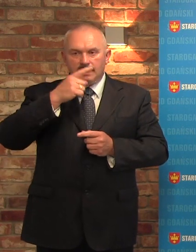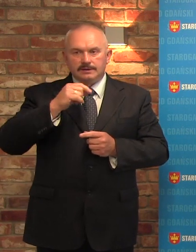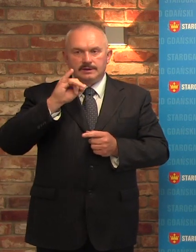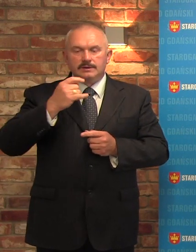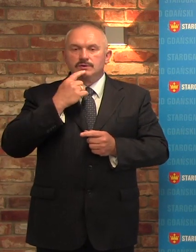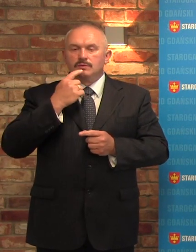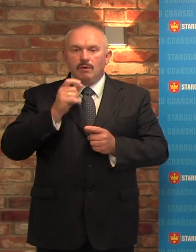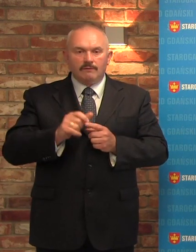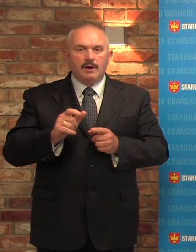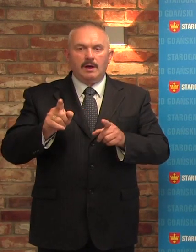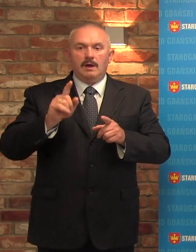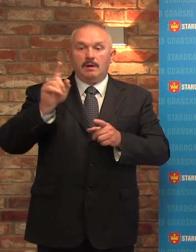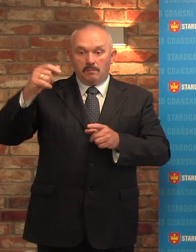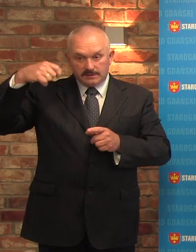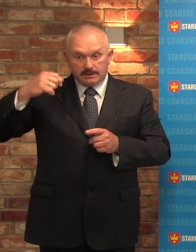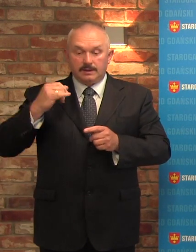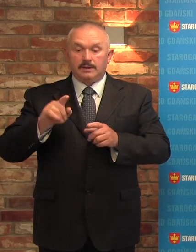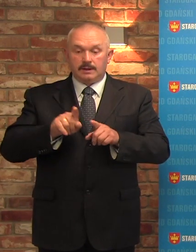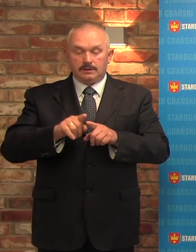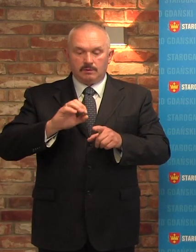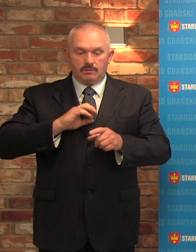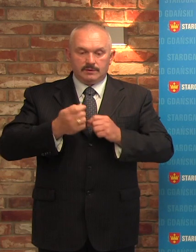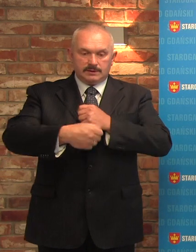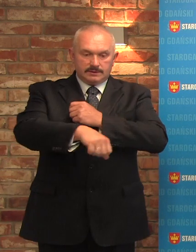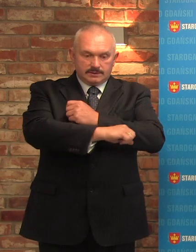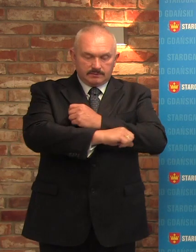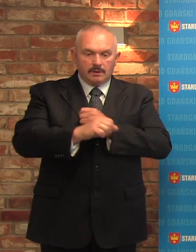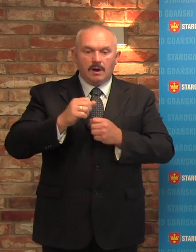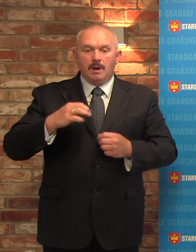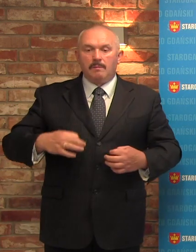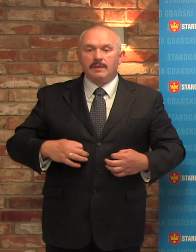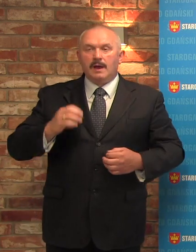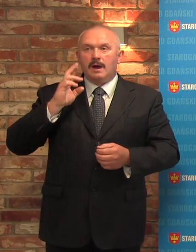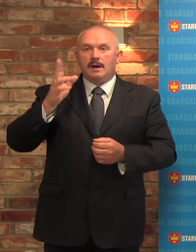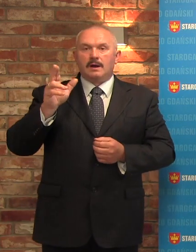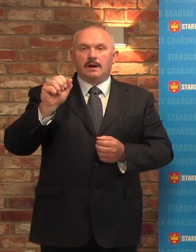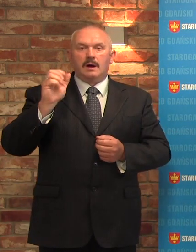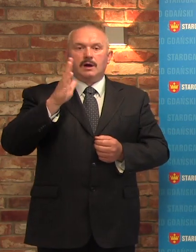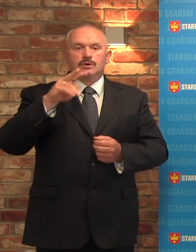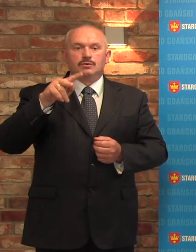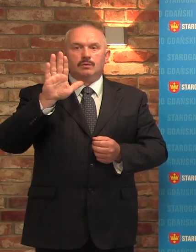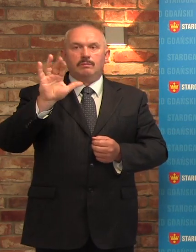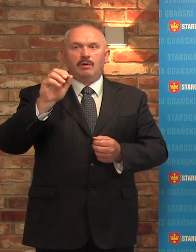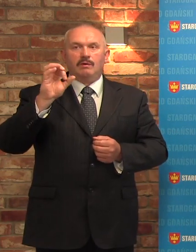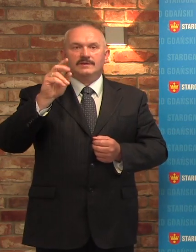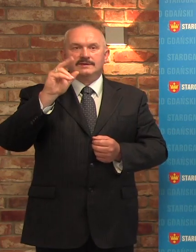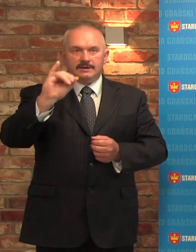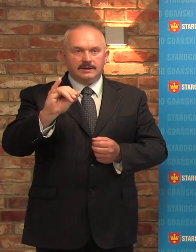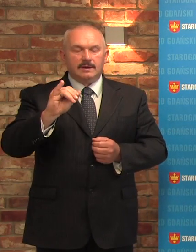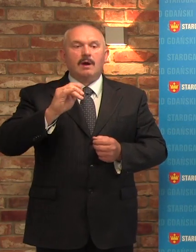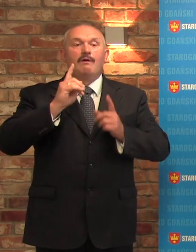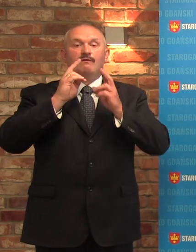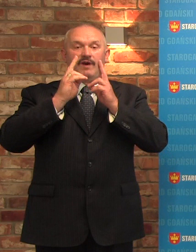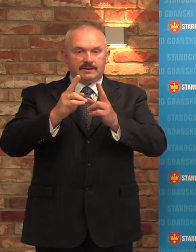prezydenta, jak i moim, przez pana Marcina Kaszubowskiego. Chcę przedstawić fakty, nie manipulacje i kłamstwo.